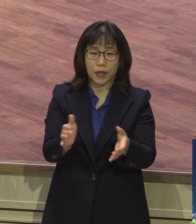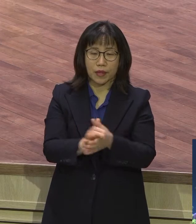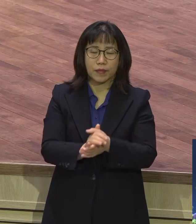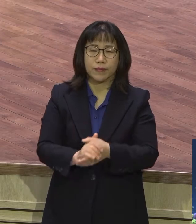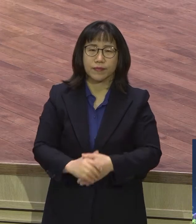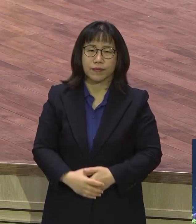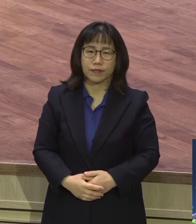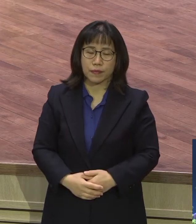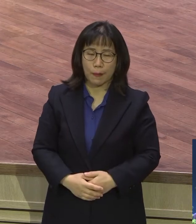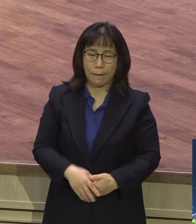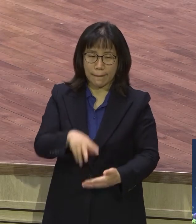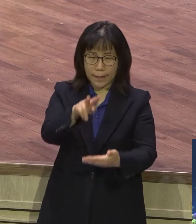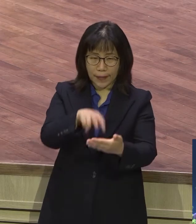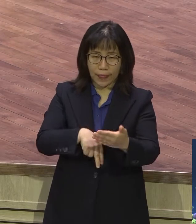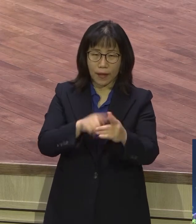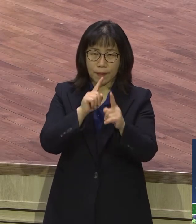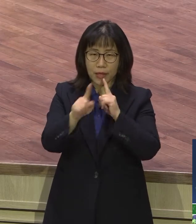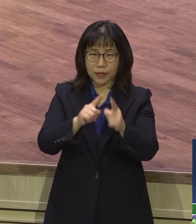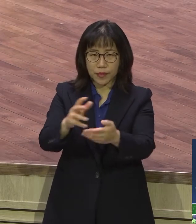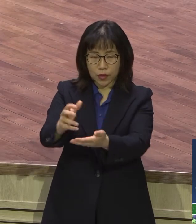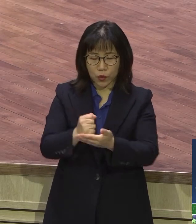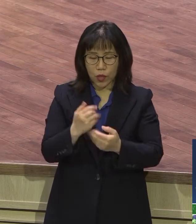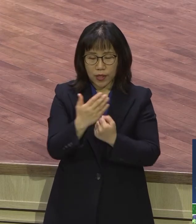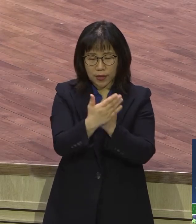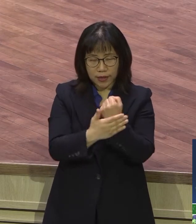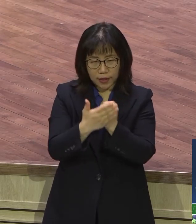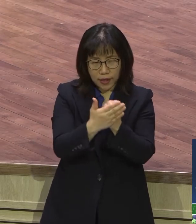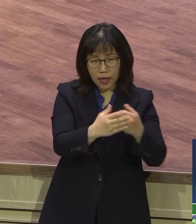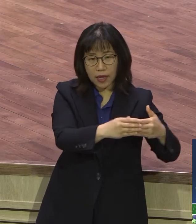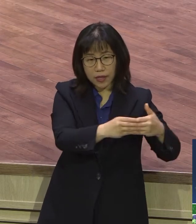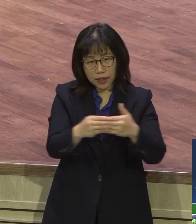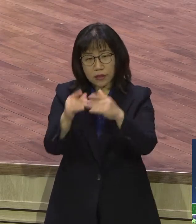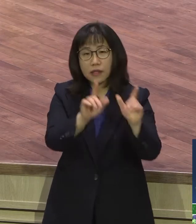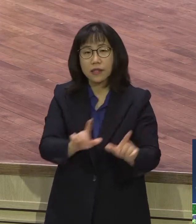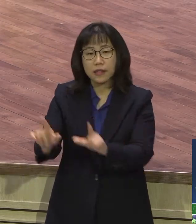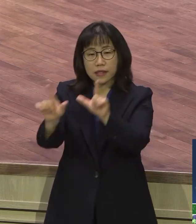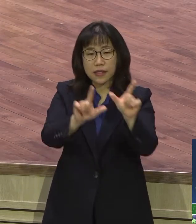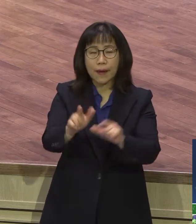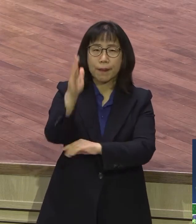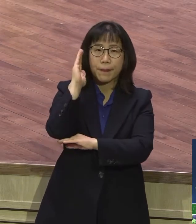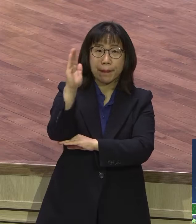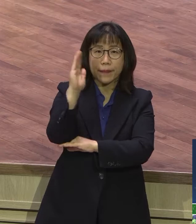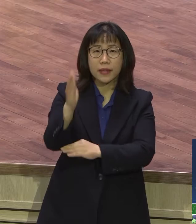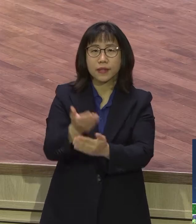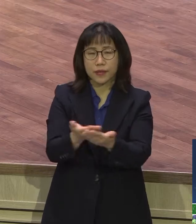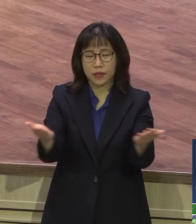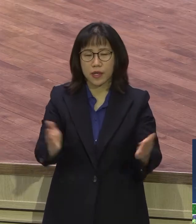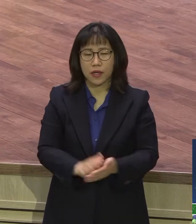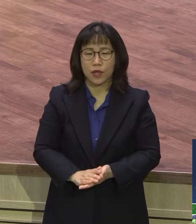이거 드릴 말씀 가지고 은혜가 이끄는 삶이란 제모로 말씀을 드립니다. 코로나19로 인해서